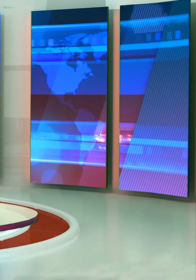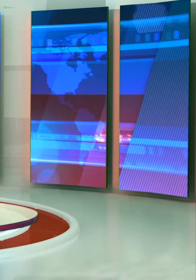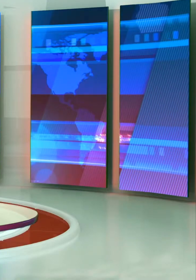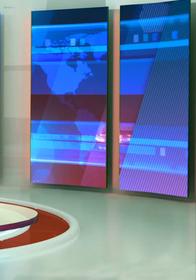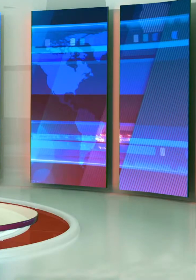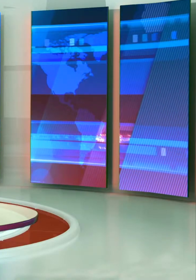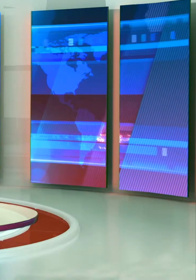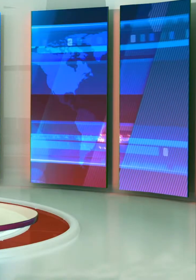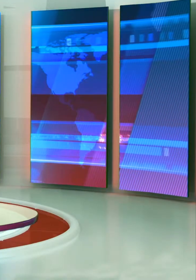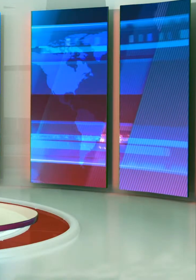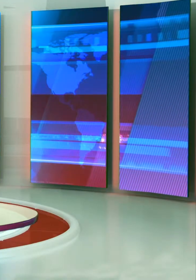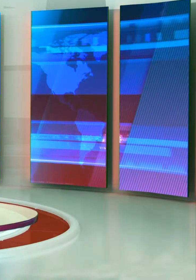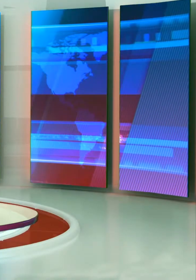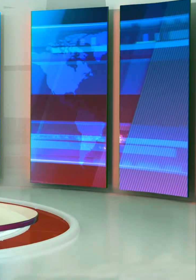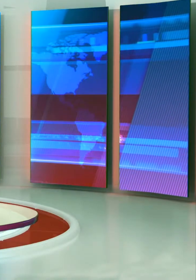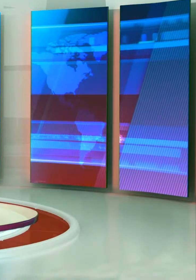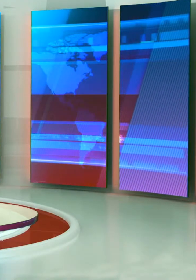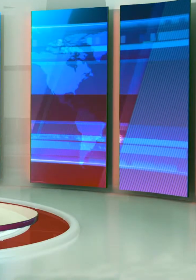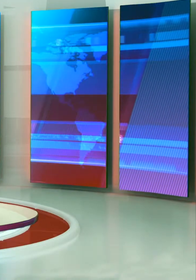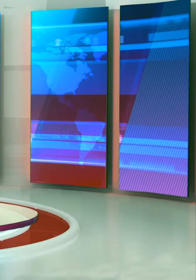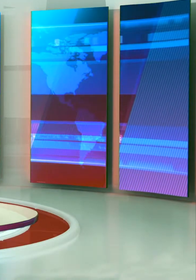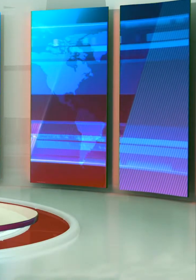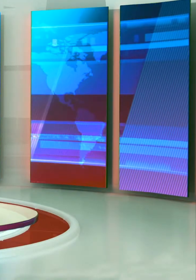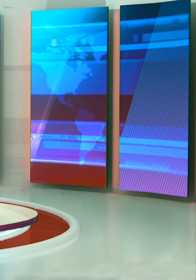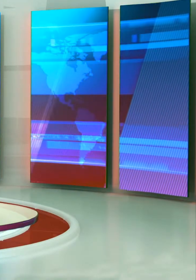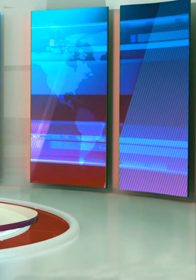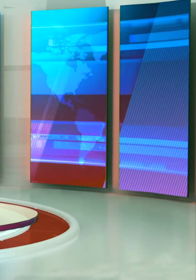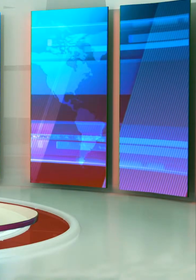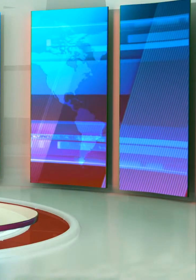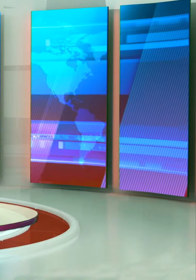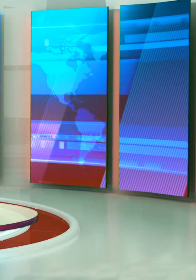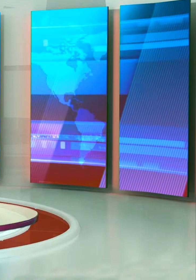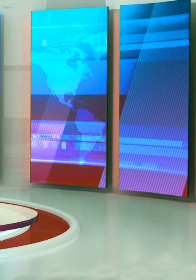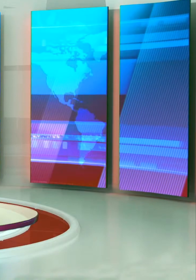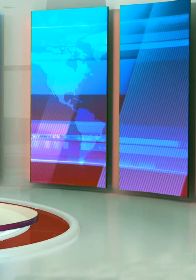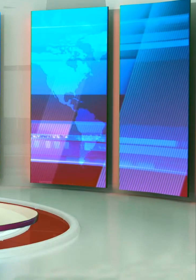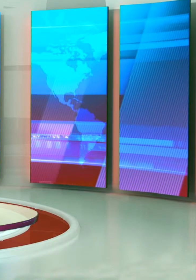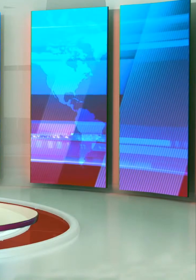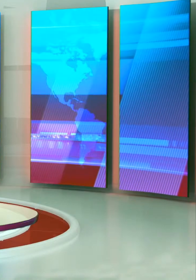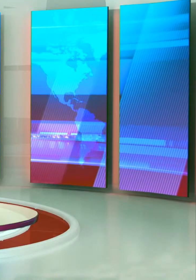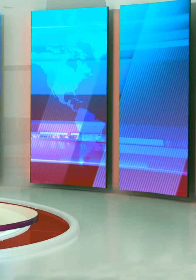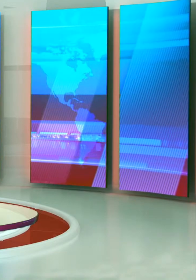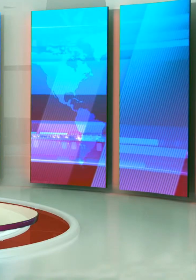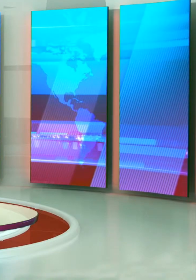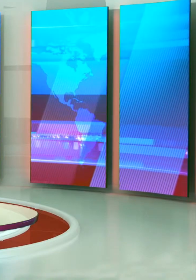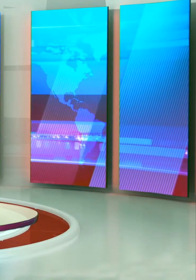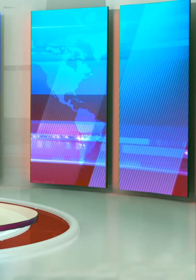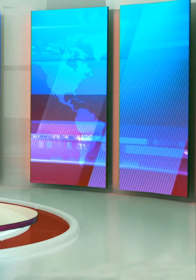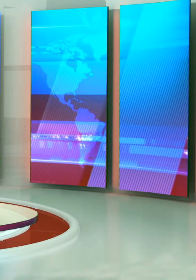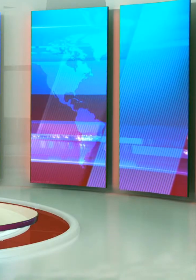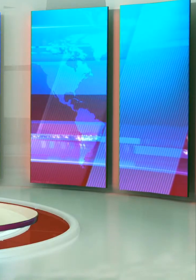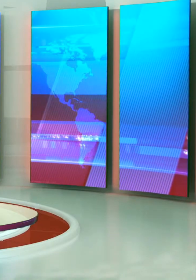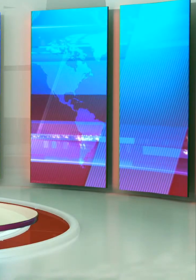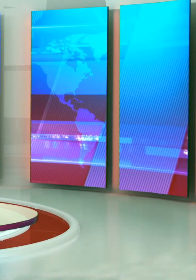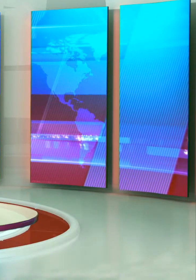U Istriji i dalje nema novoboljelih na koronavirus COVID-19, a u posljednjih 24 sata ispitano je